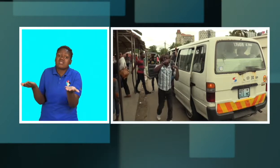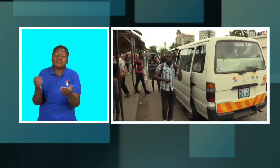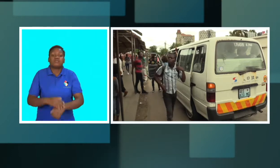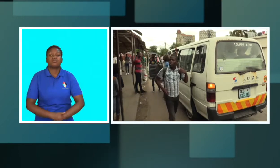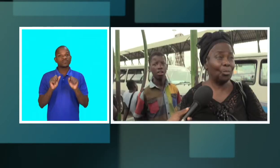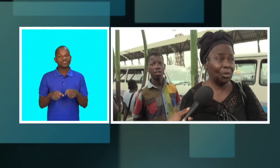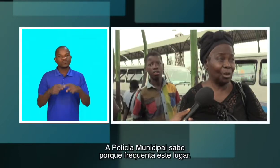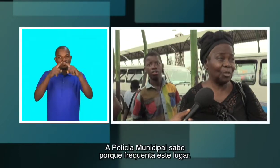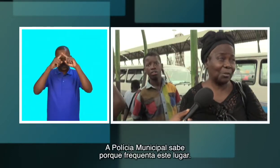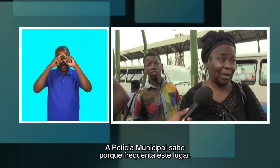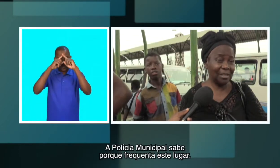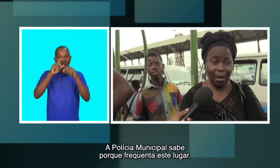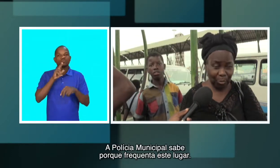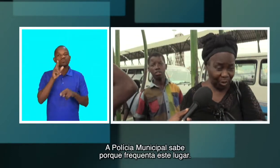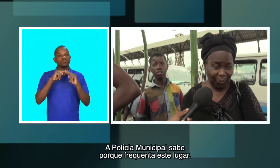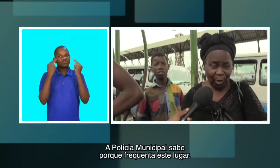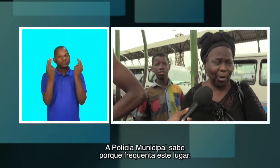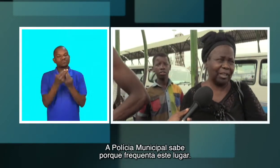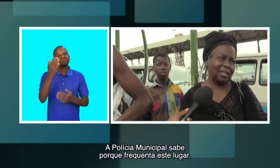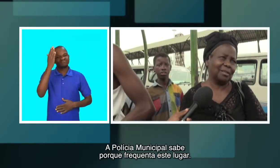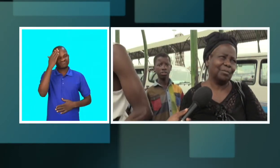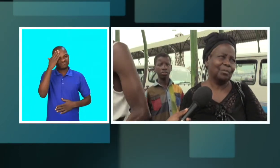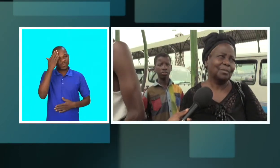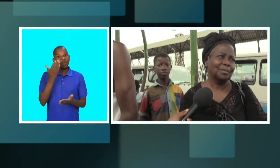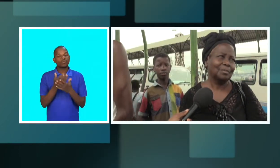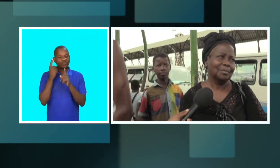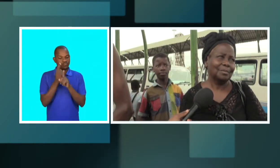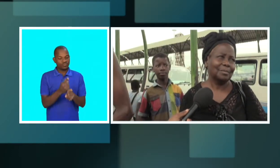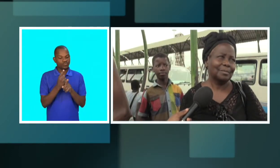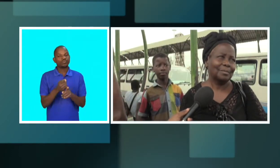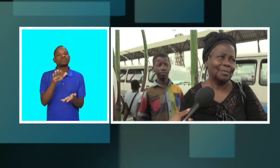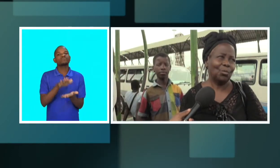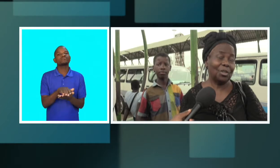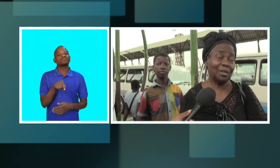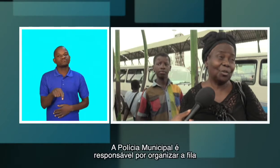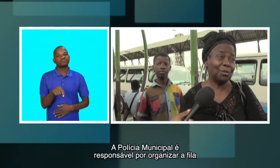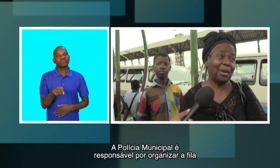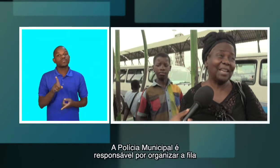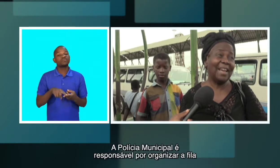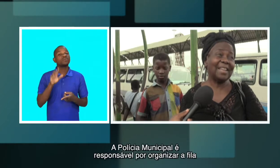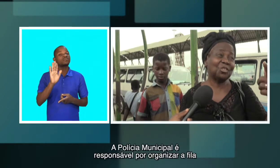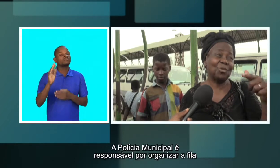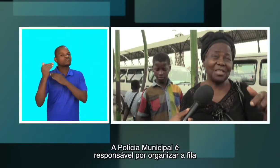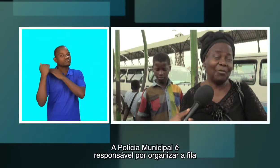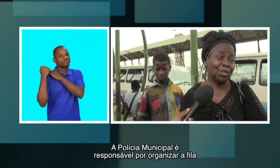A polícia municipal sabe que se frequenta aqui. A polícia municipal é responsável de